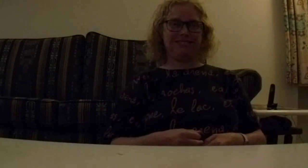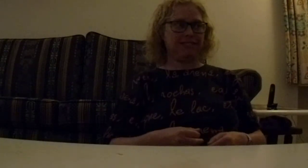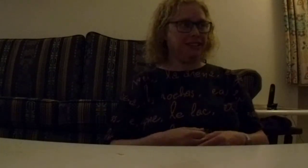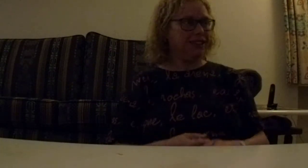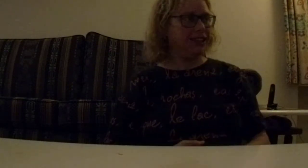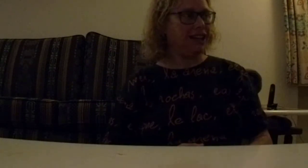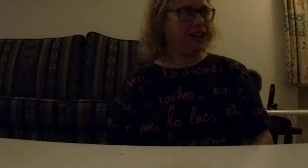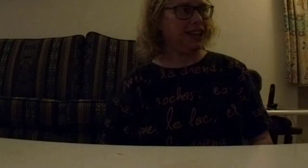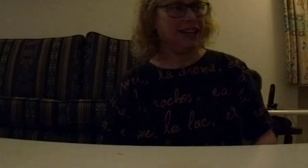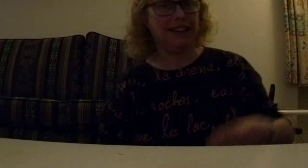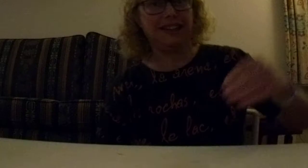Hey!